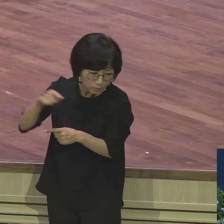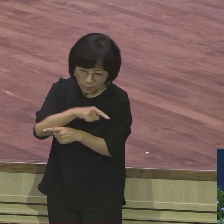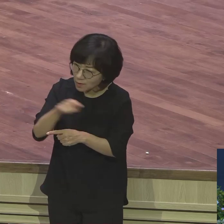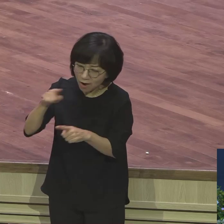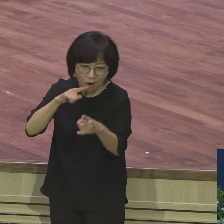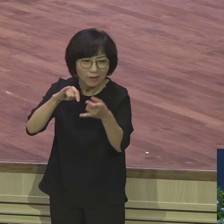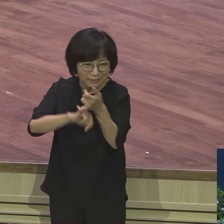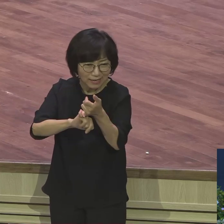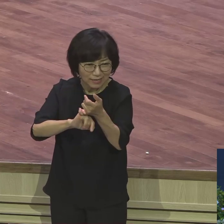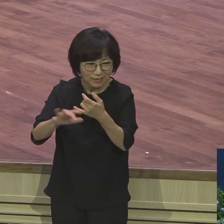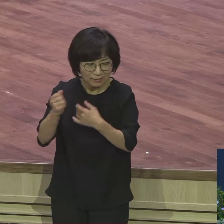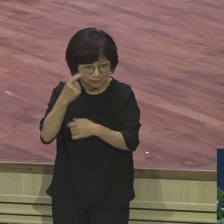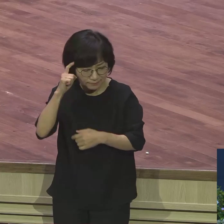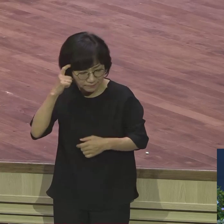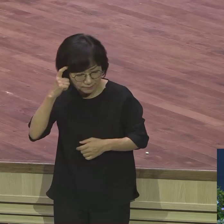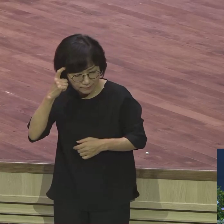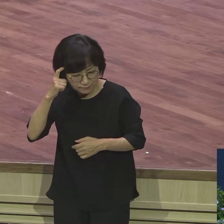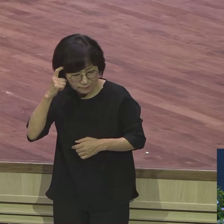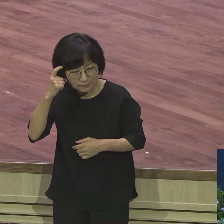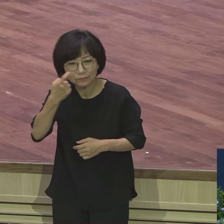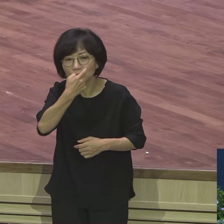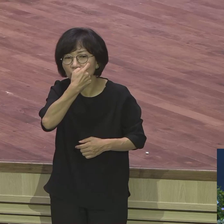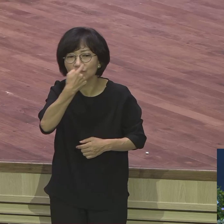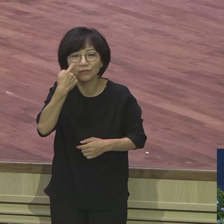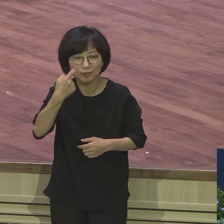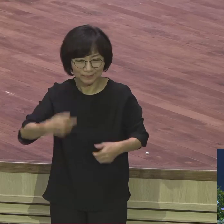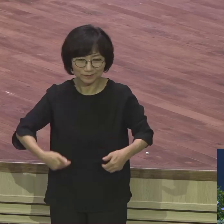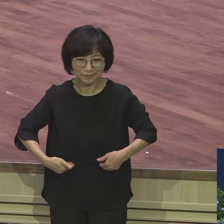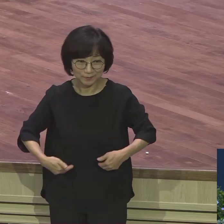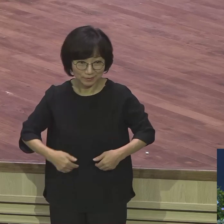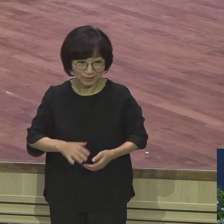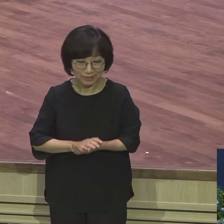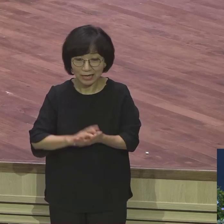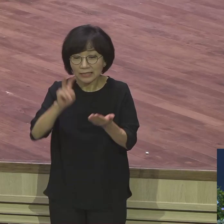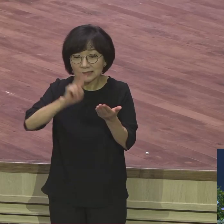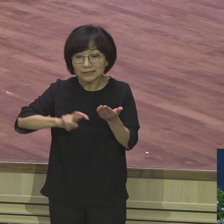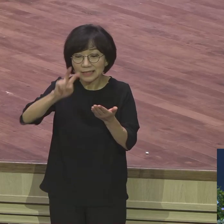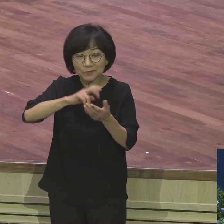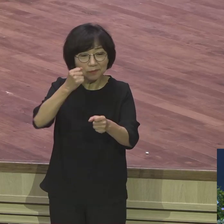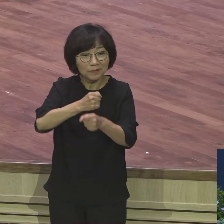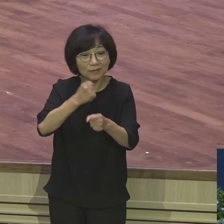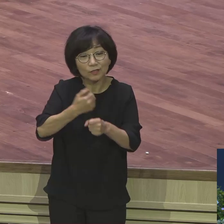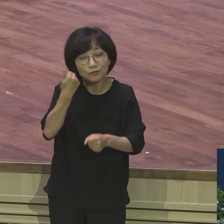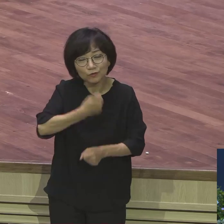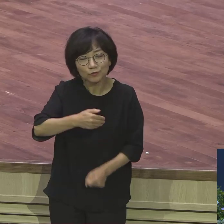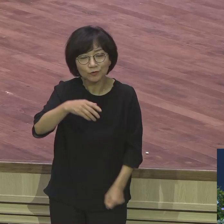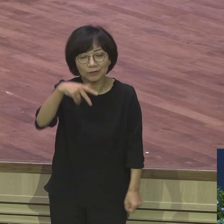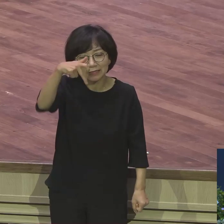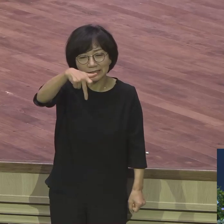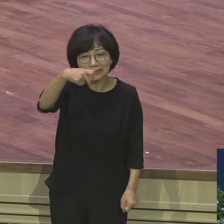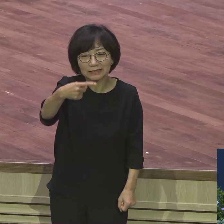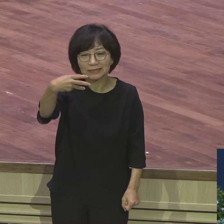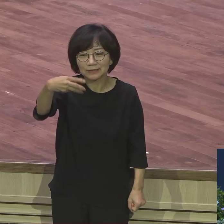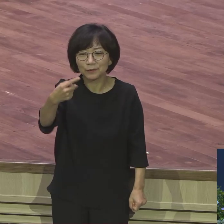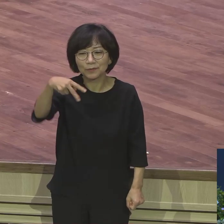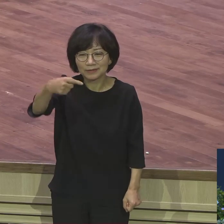관점을 가지고 보는 눈이 필요하다 이 찬송을 지은 화니 크로스비는 시각장애인이에요 맹인이에요 맹인